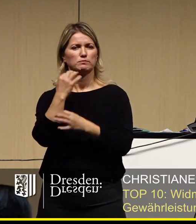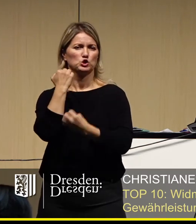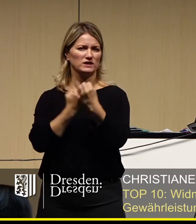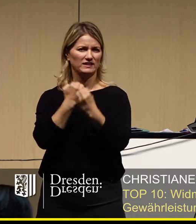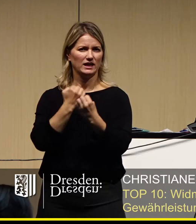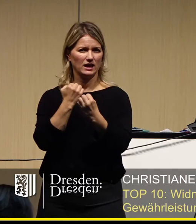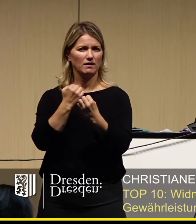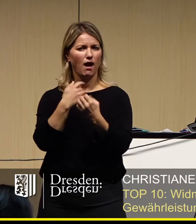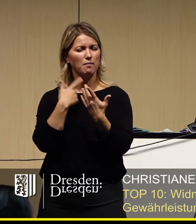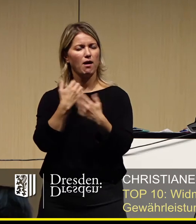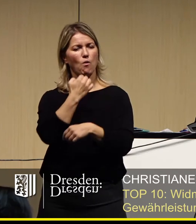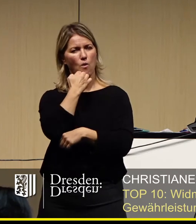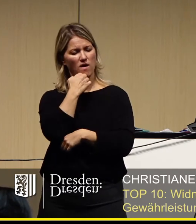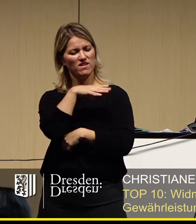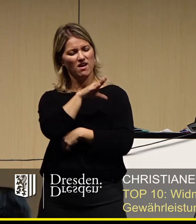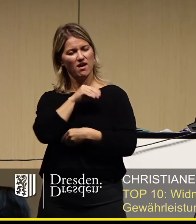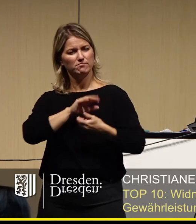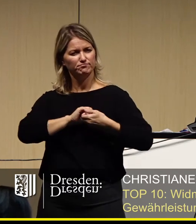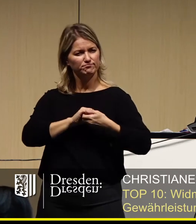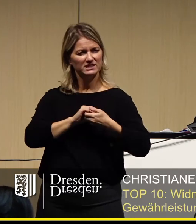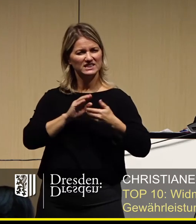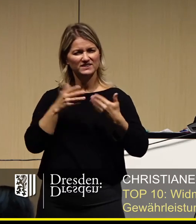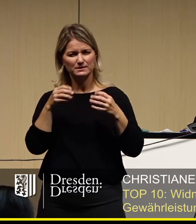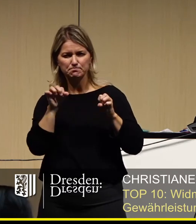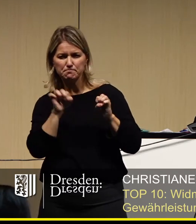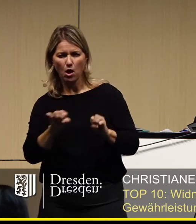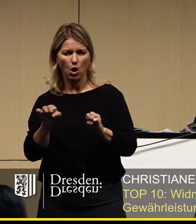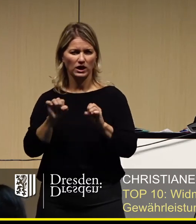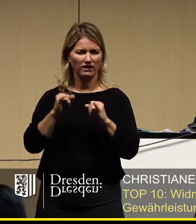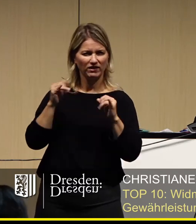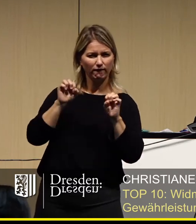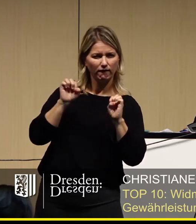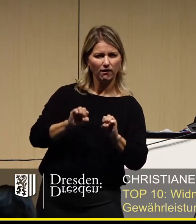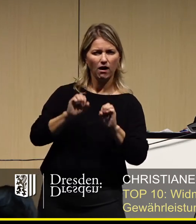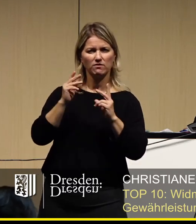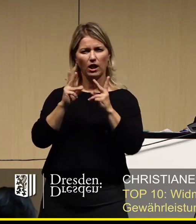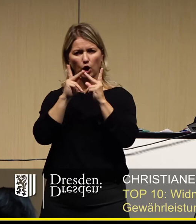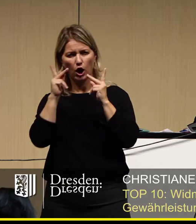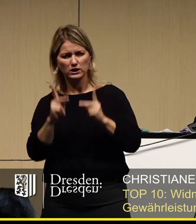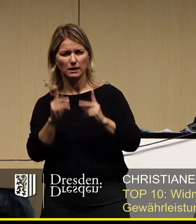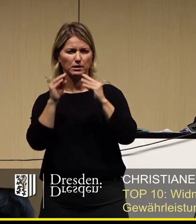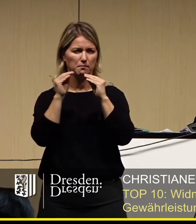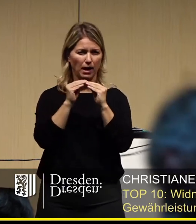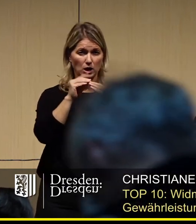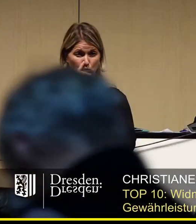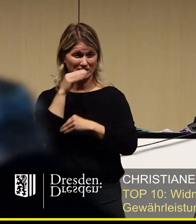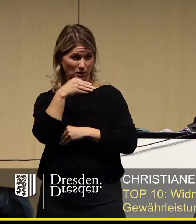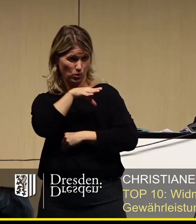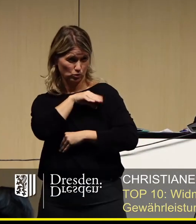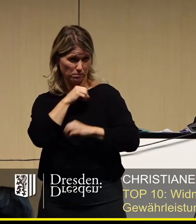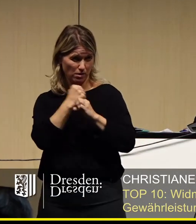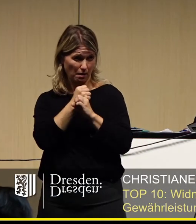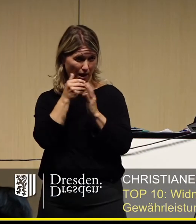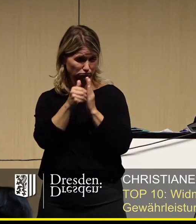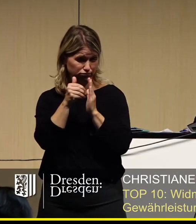Ausarbeitung von höchstmöglich umsetzbaren Konzepten, dann glaube ich, sind wir auch da